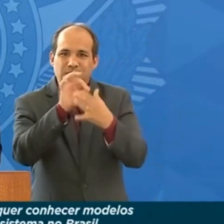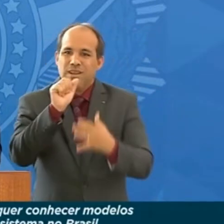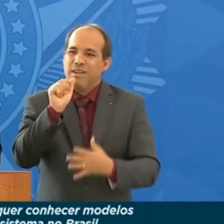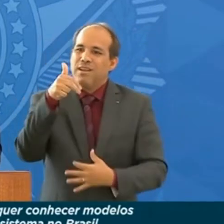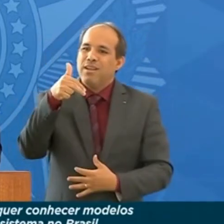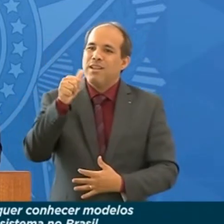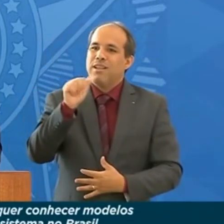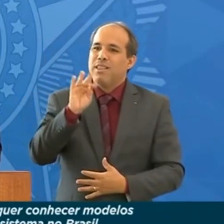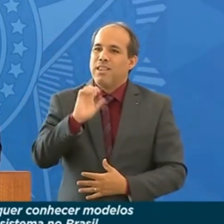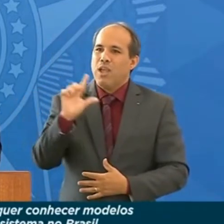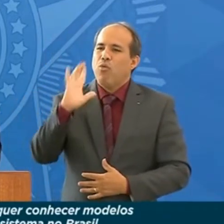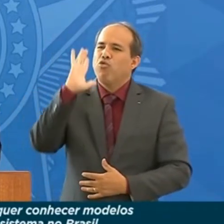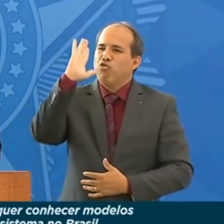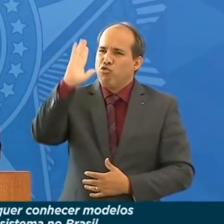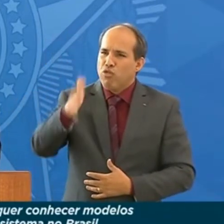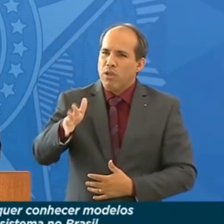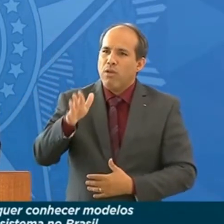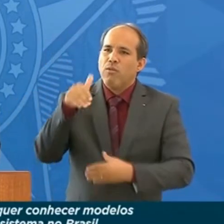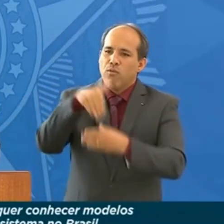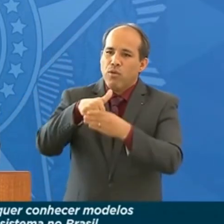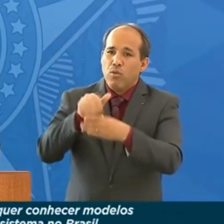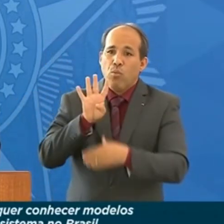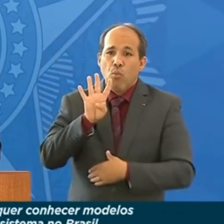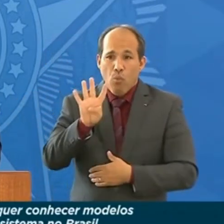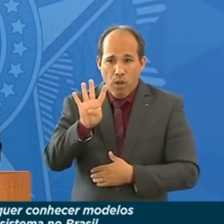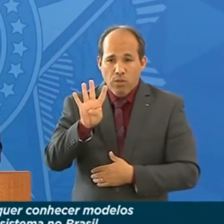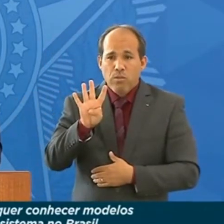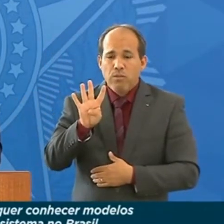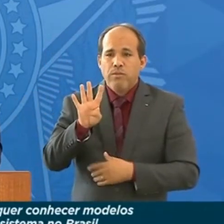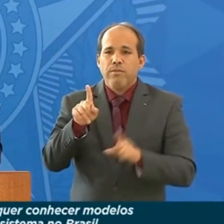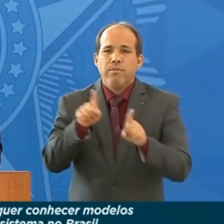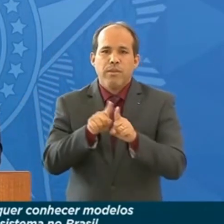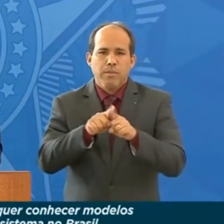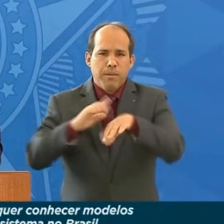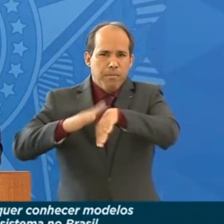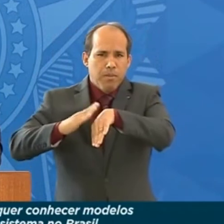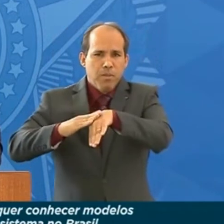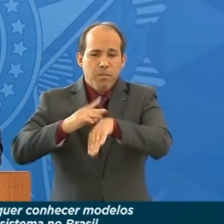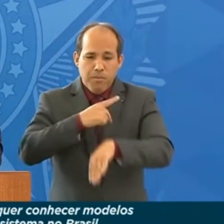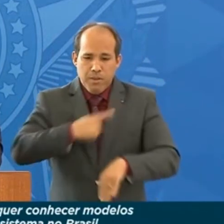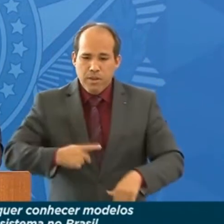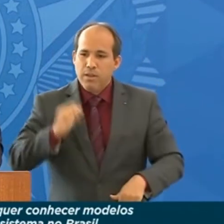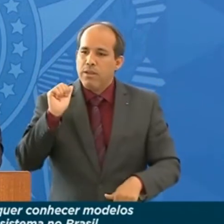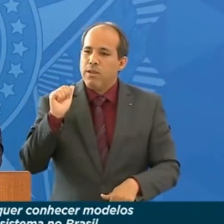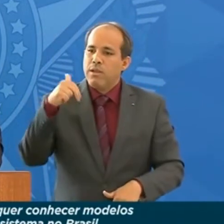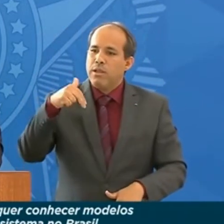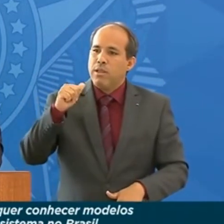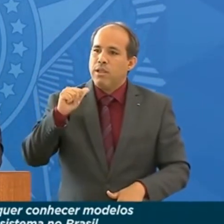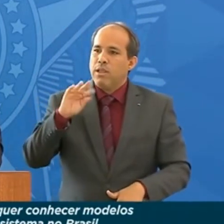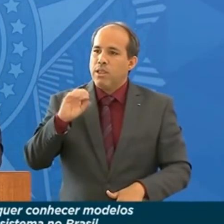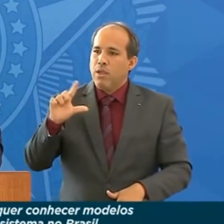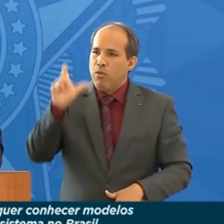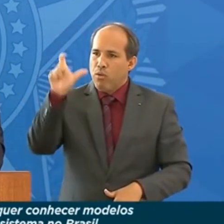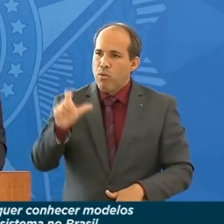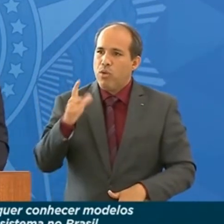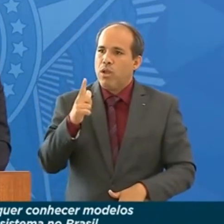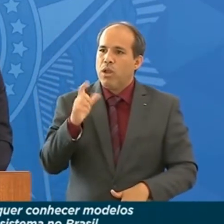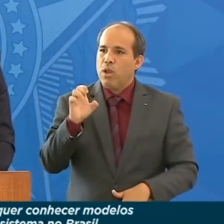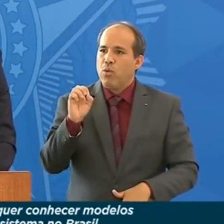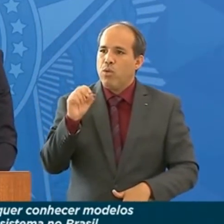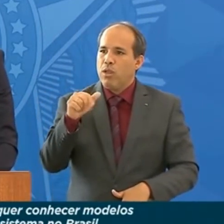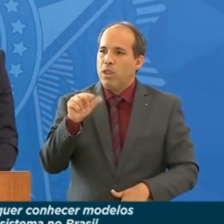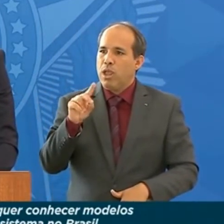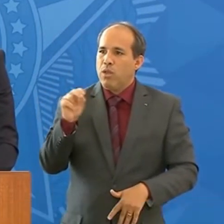já tivemos quatro votos, inclusive o presidente da Anatel, Leonardo, que pediu vistas